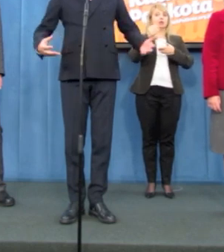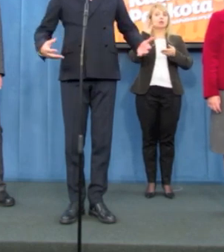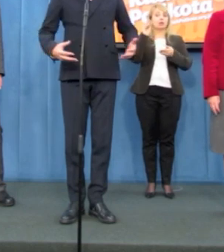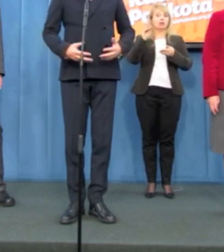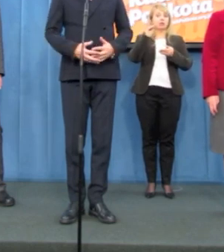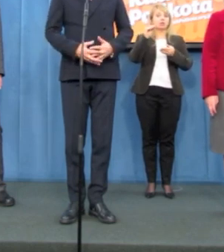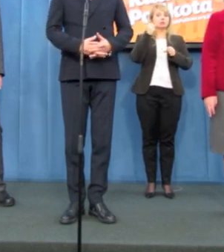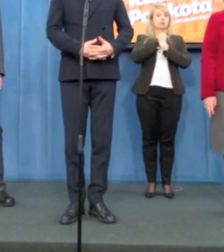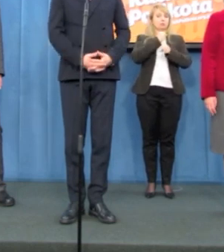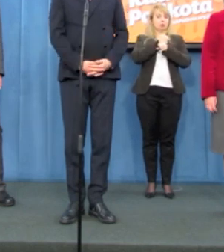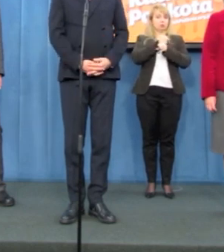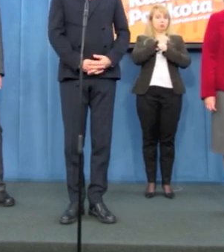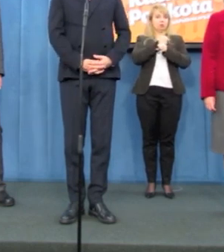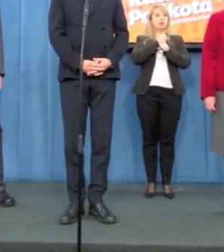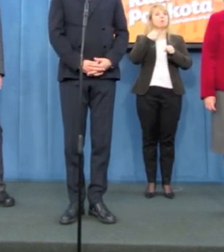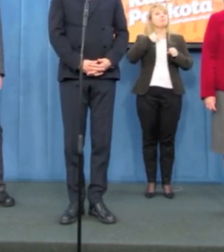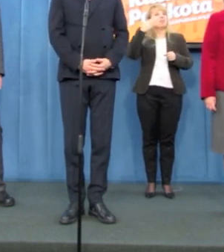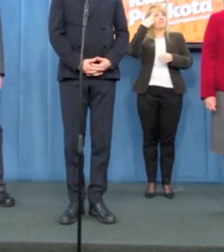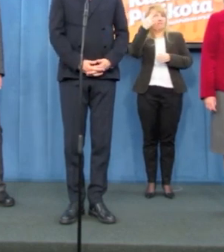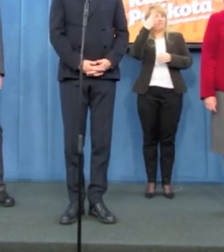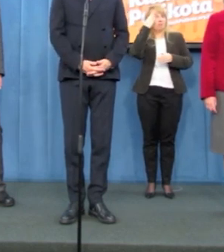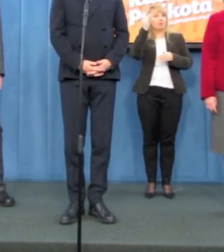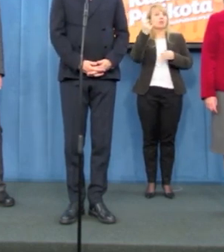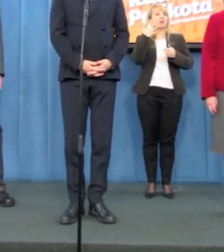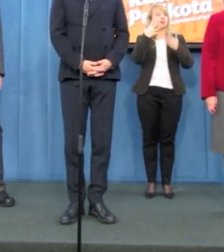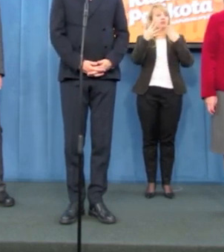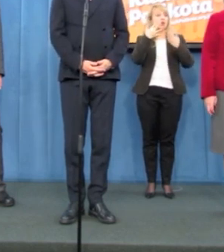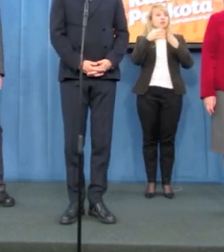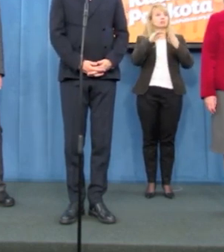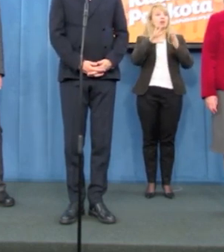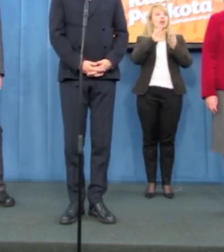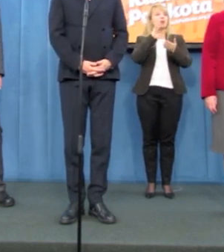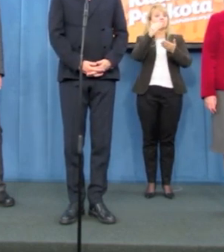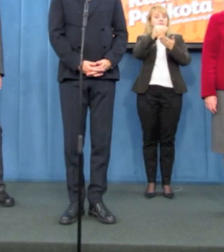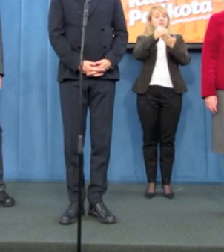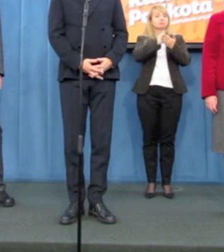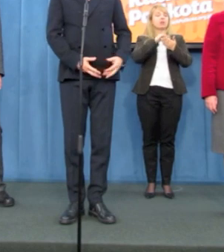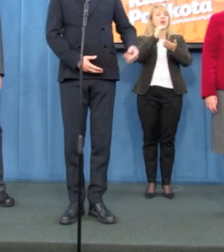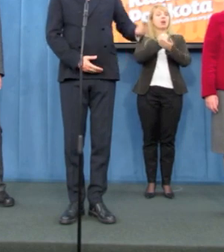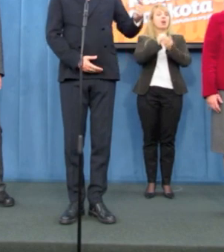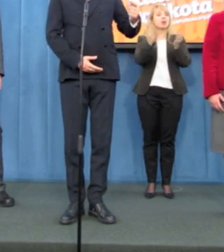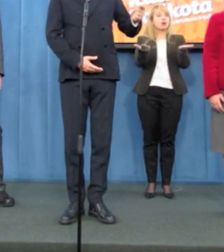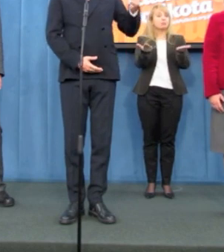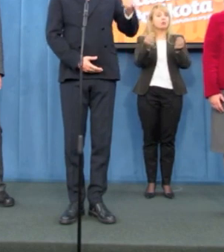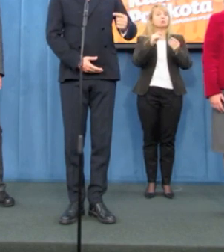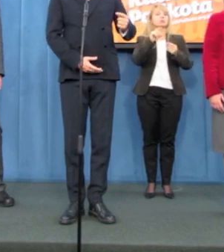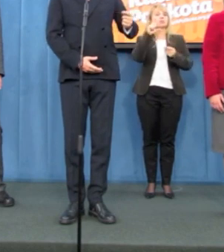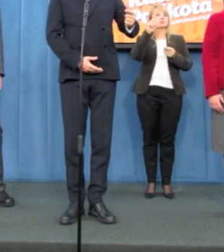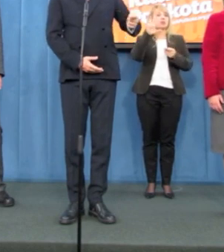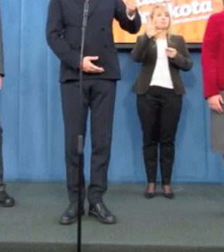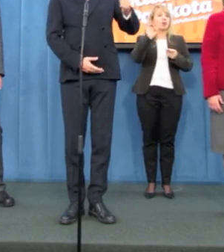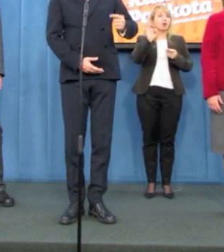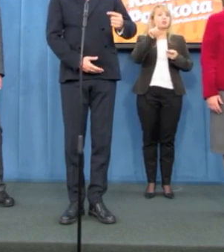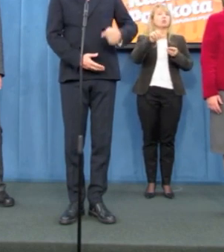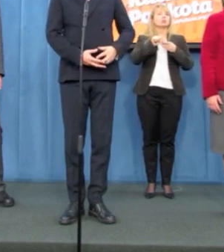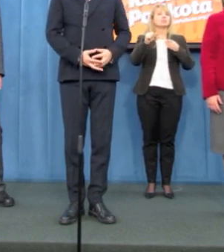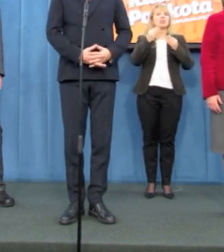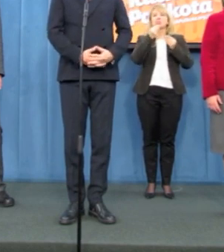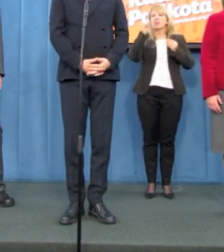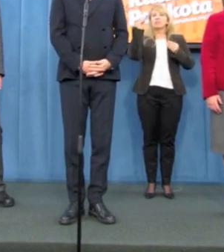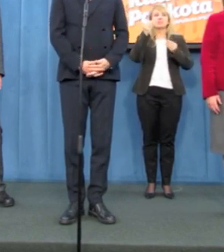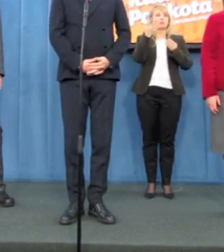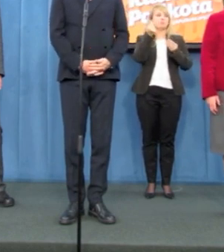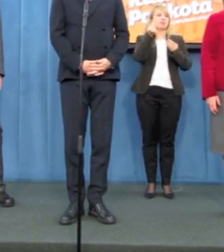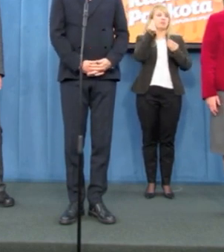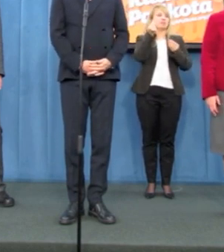znamy wszyscy raporty efektywności CBA. To jest instytucja, która wydaje najwięcej pieniędzy w przeliczeniu na pracownika, czy na sprawę, którą